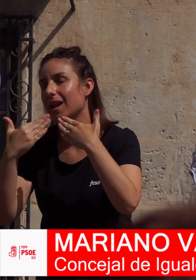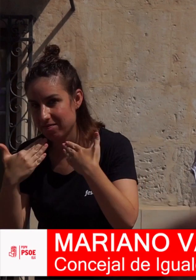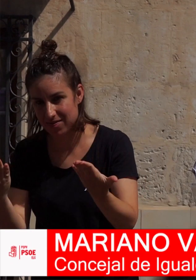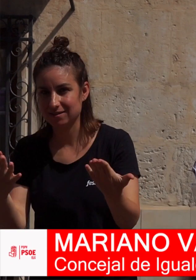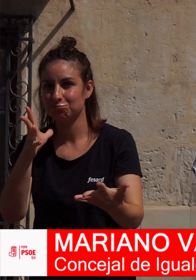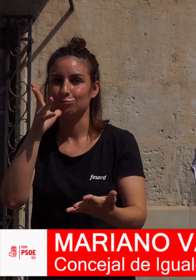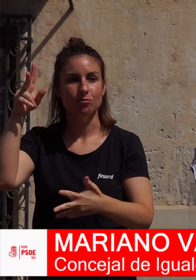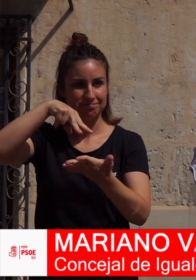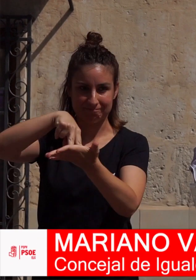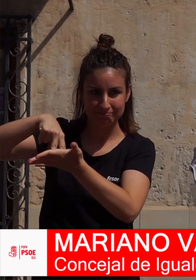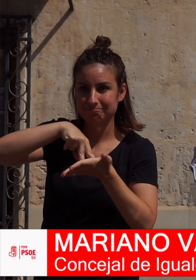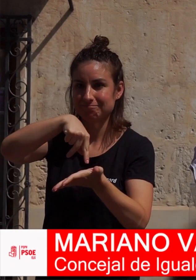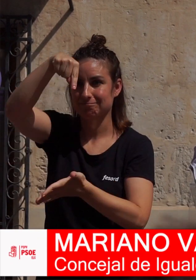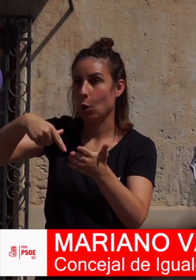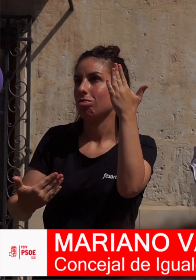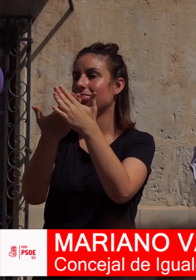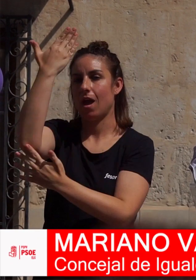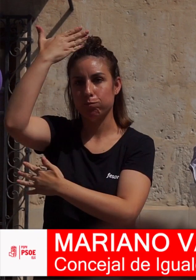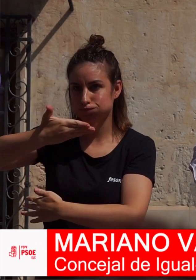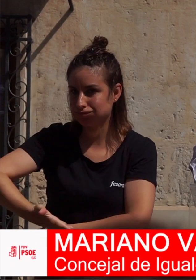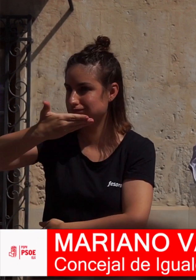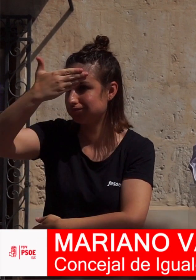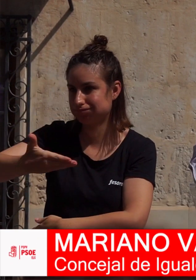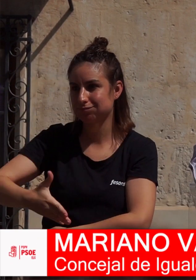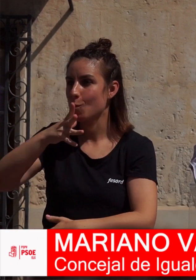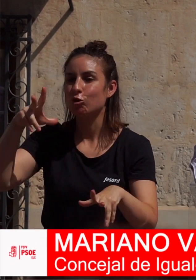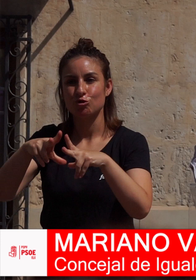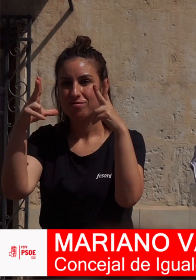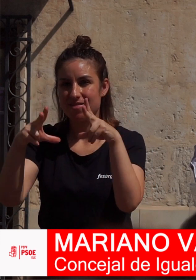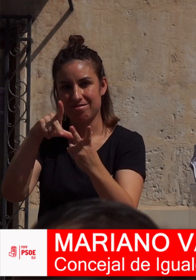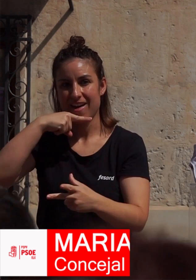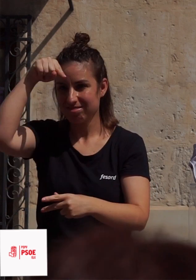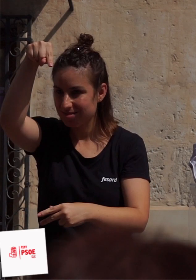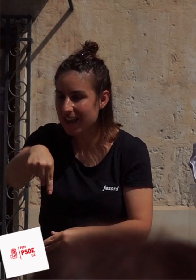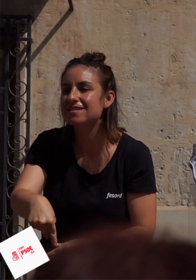¿Qué el día de la sociedad ilicitana?